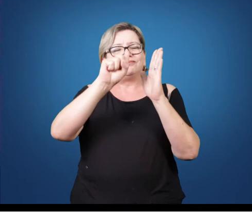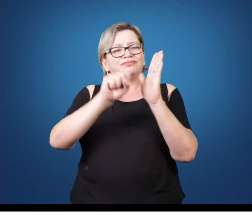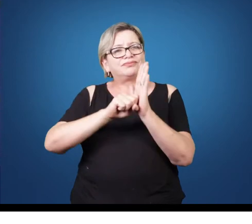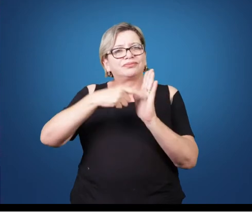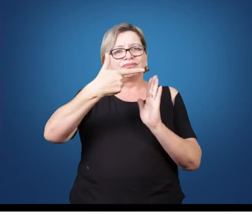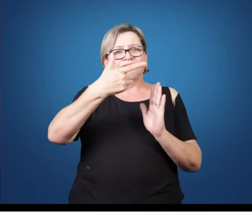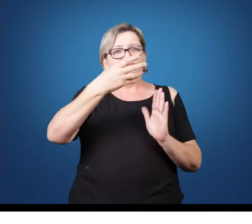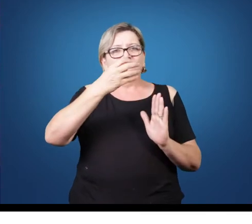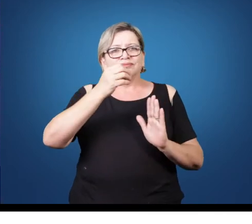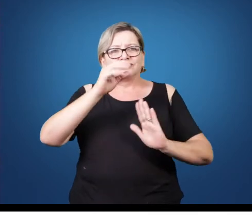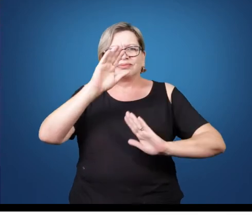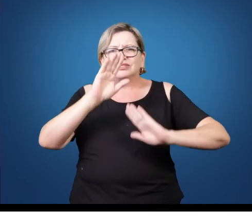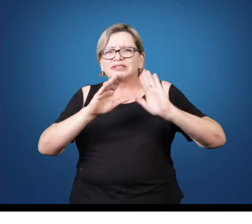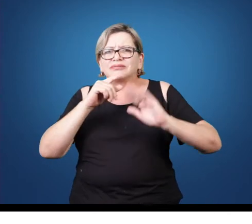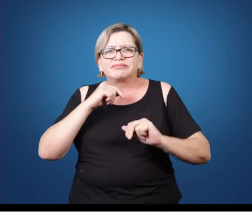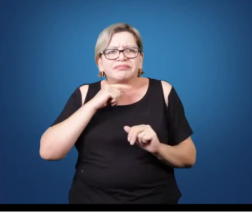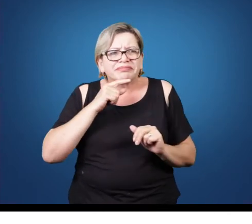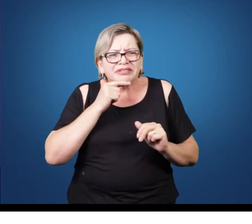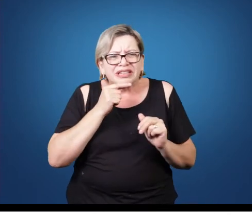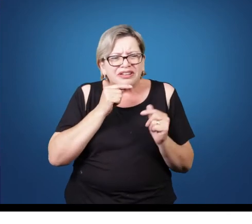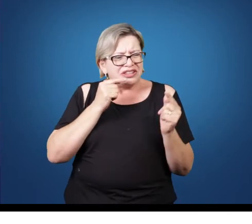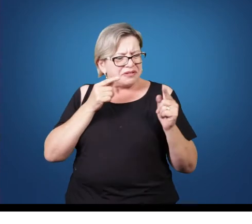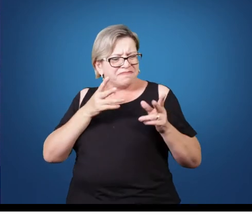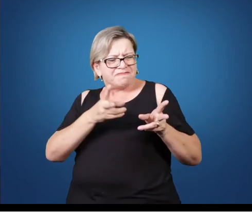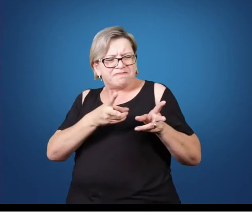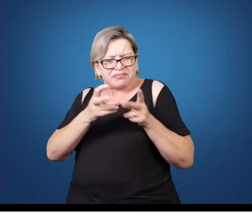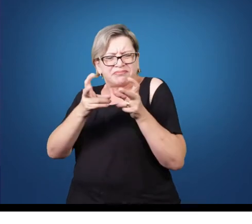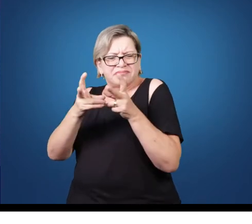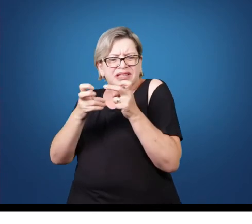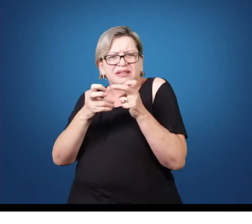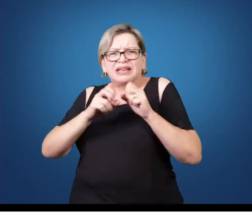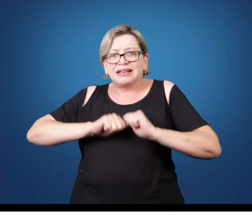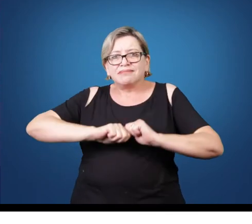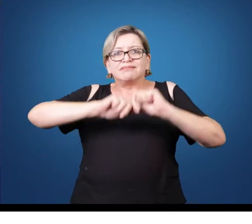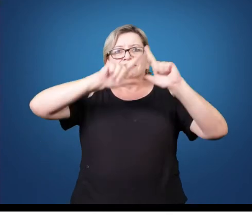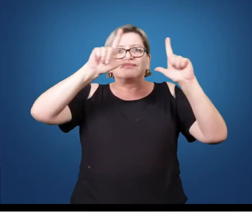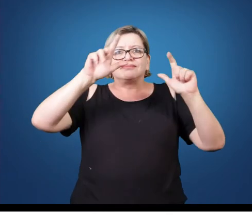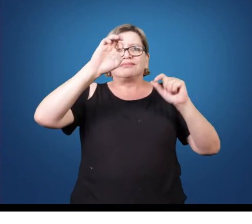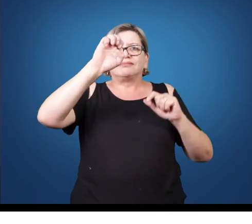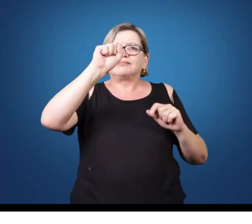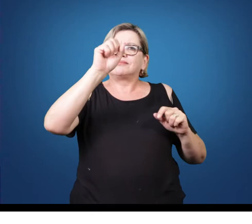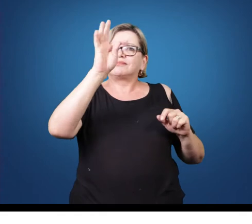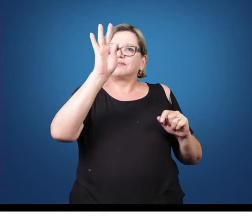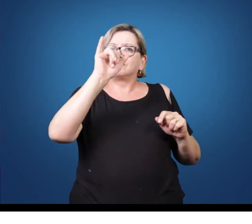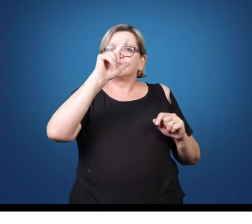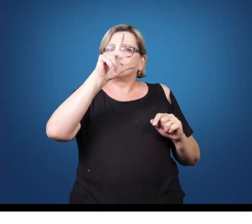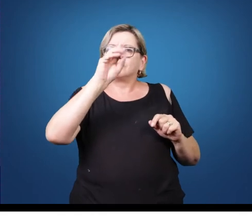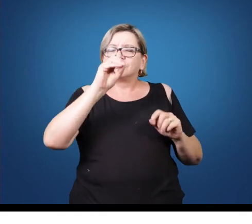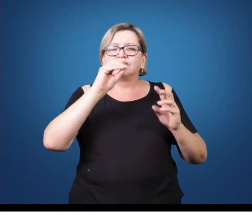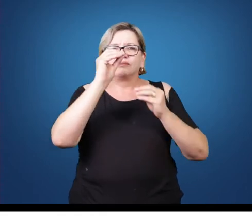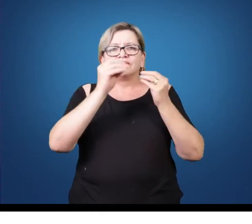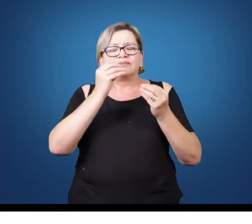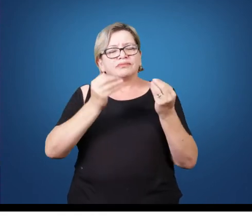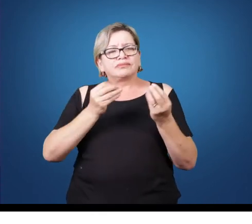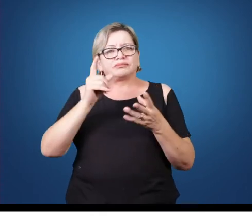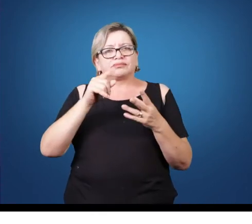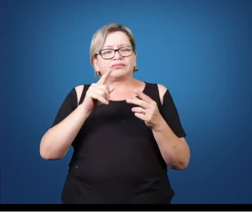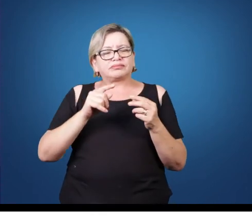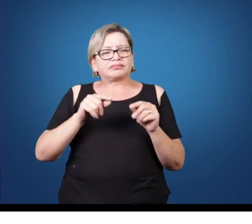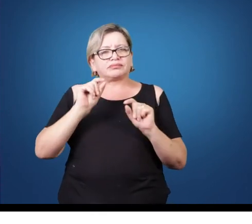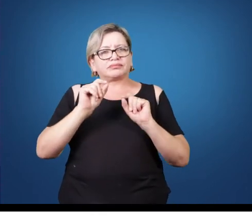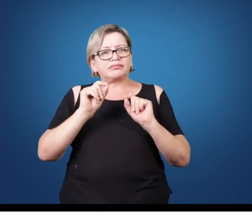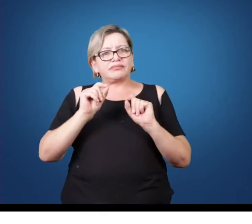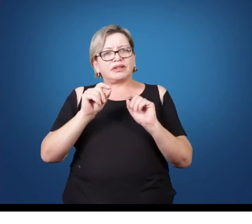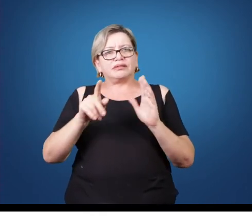dificilmente você vai conseguir enquadrar num desses estilos ou em qualquer outro estilo desses que você possa encontrar em livros de história da música ou de prática de composição